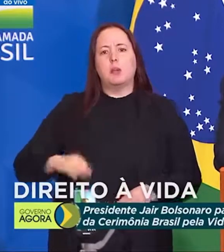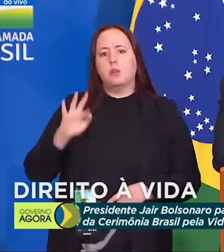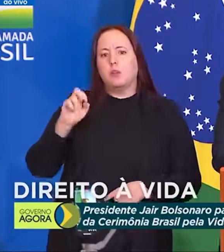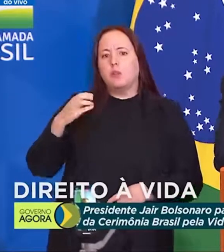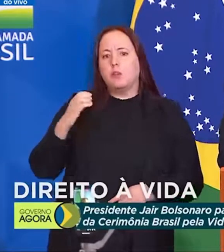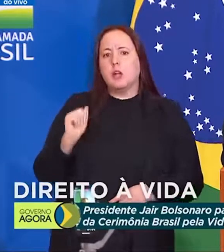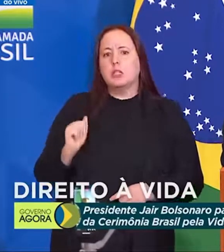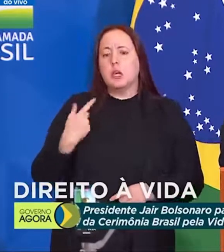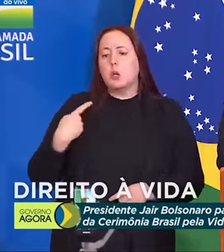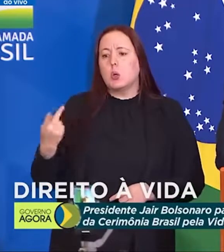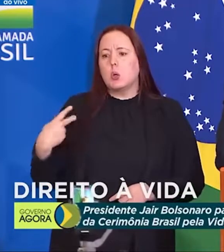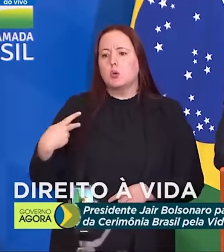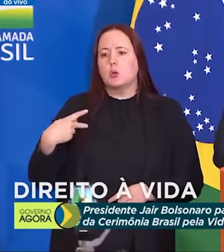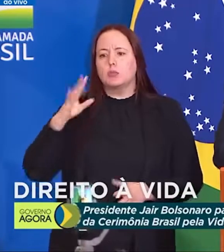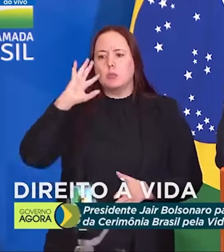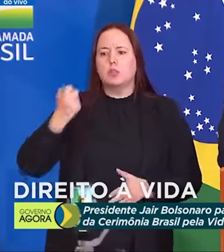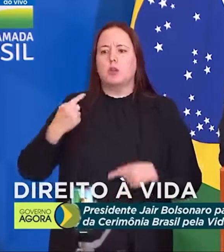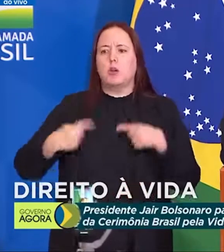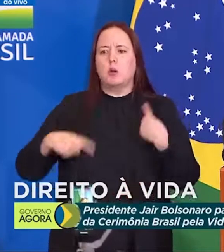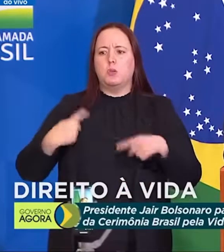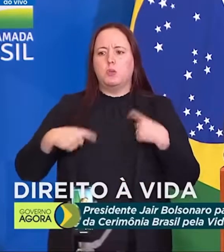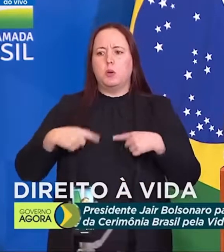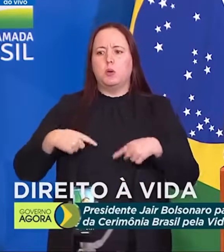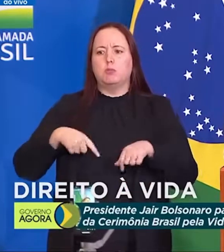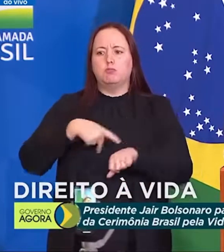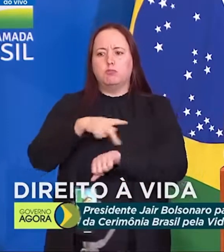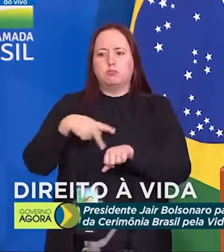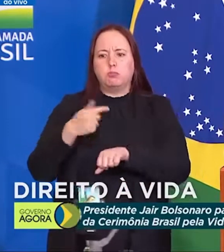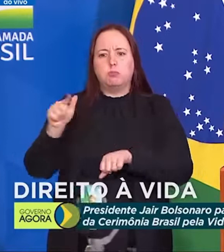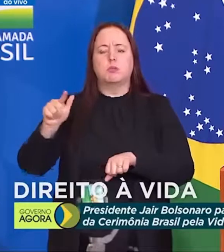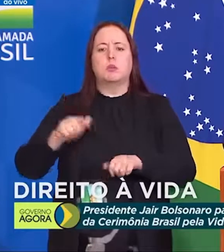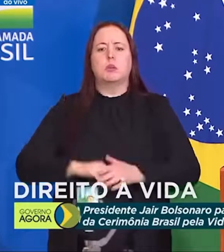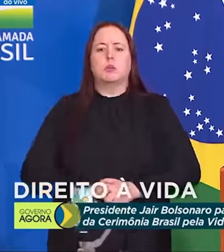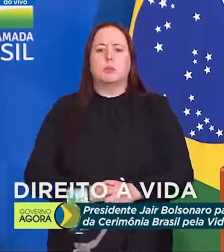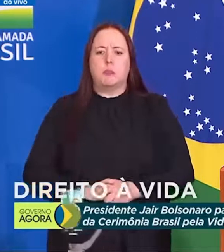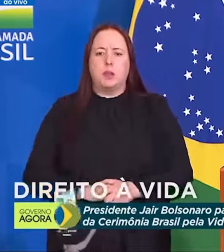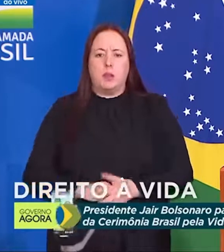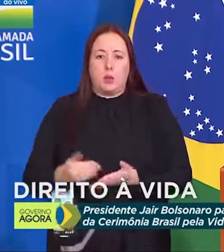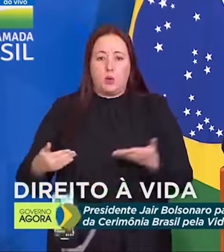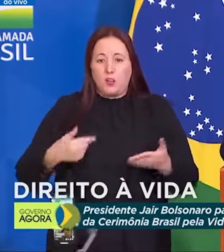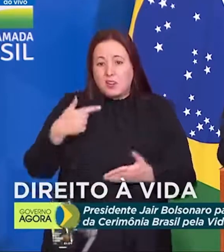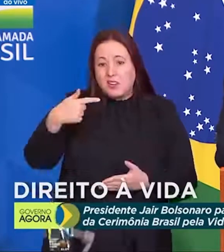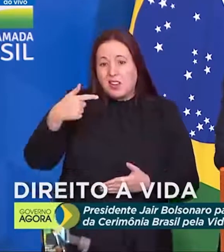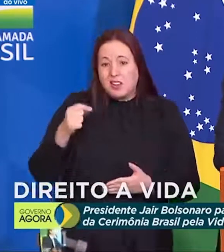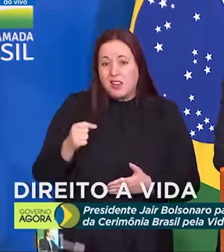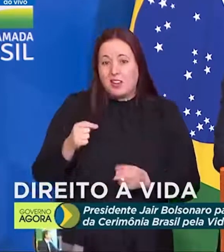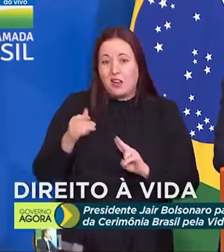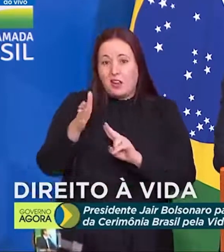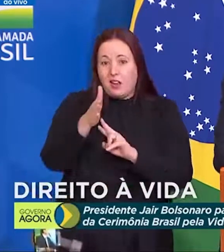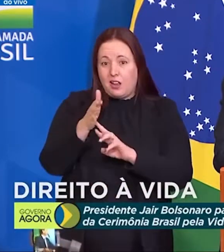do Itamaraty, ele convida em torno de 70 embaixadores,